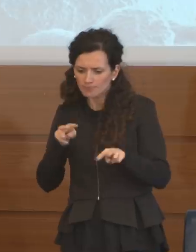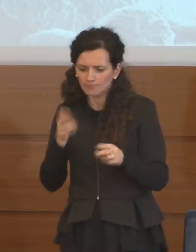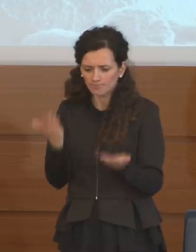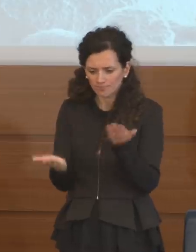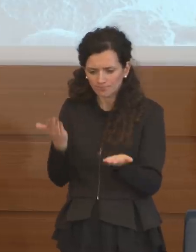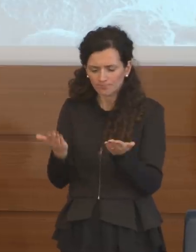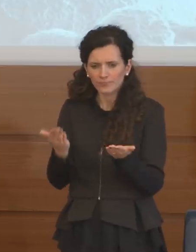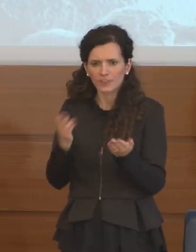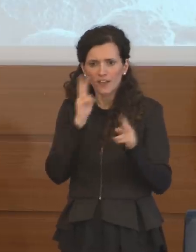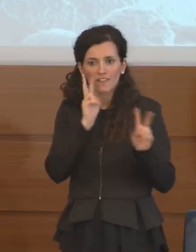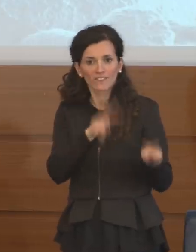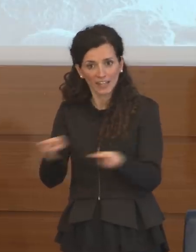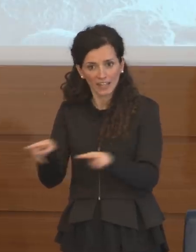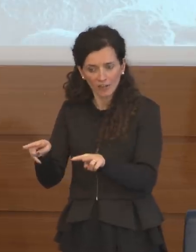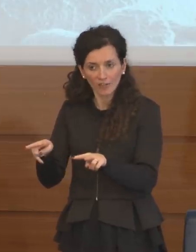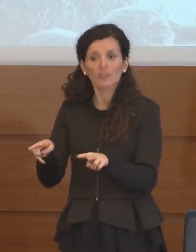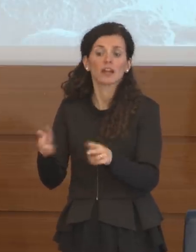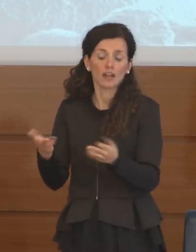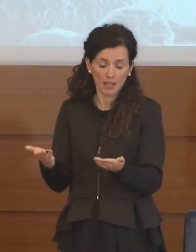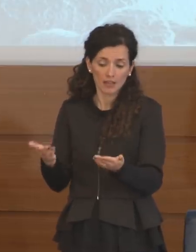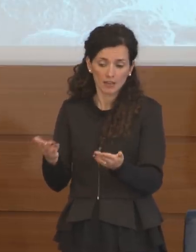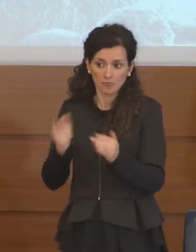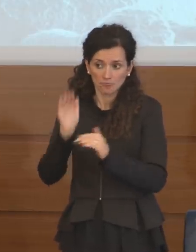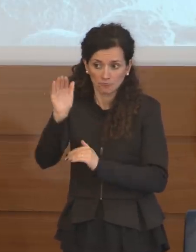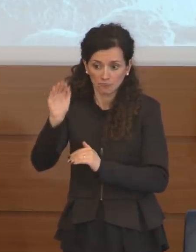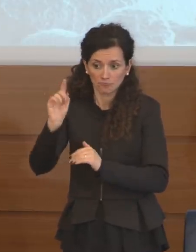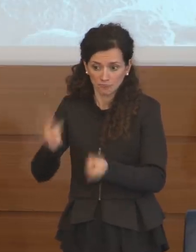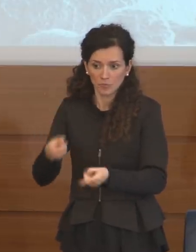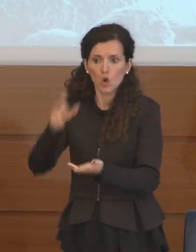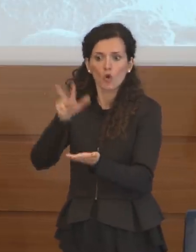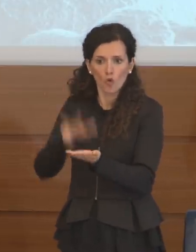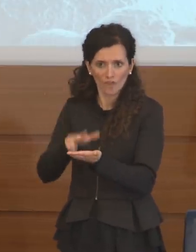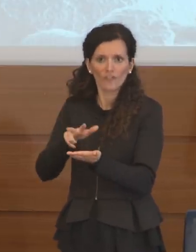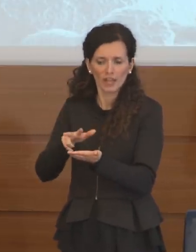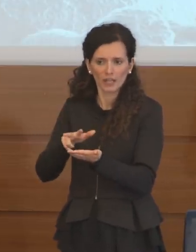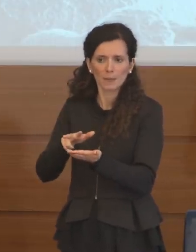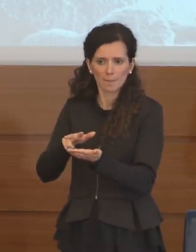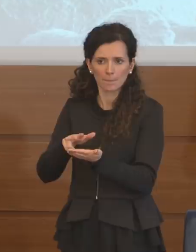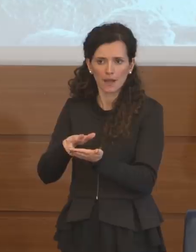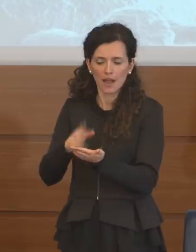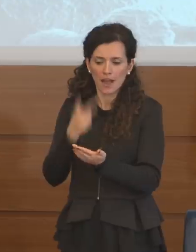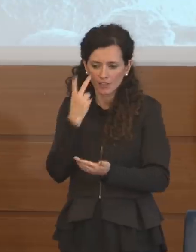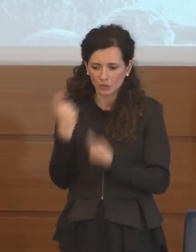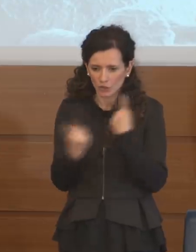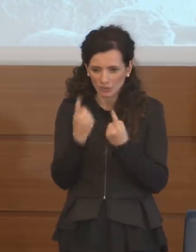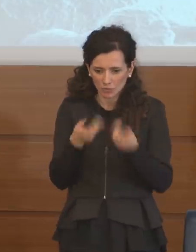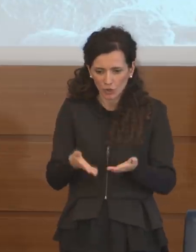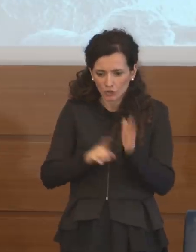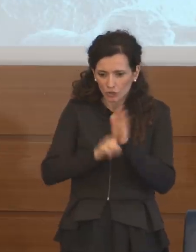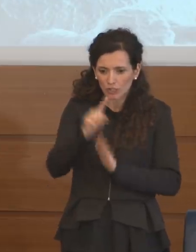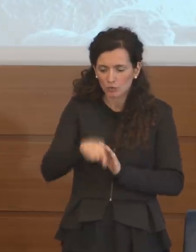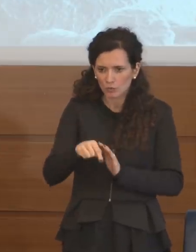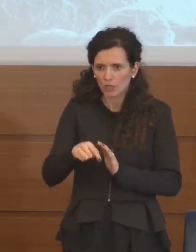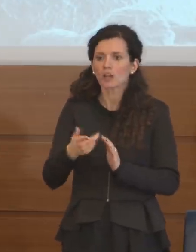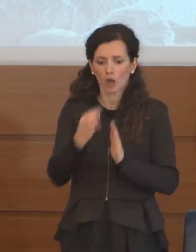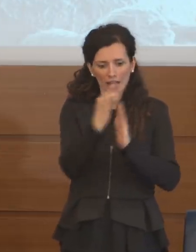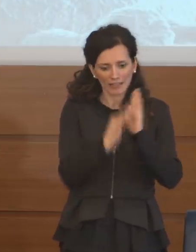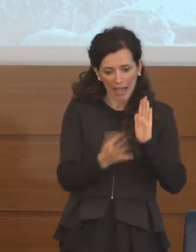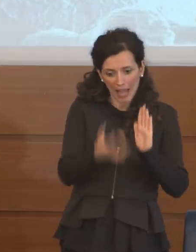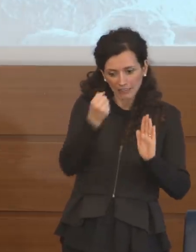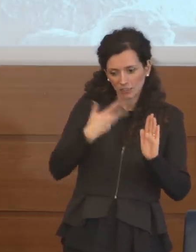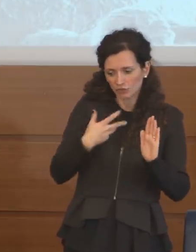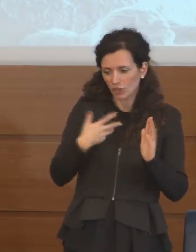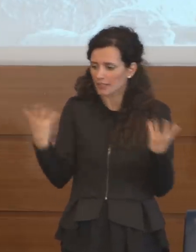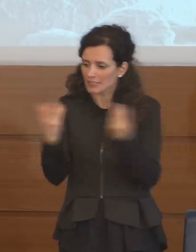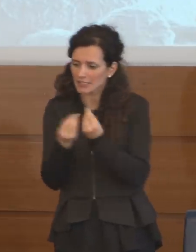e confermerà come credo che sia anche visto i risultati odierni i dati che noi stiamo dando quindi per noi